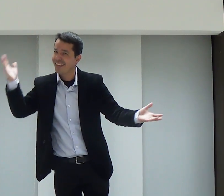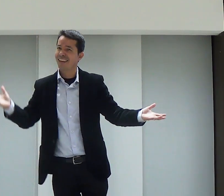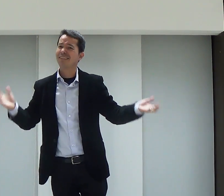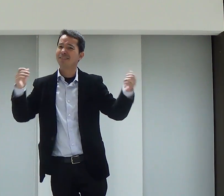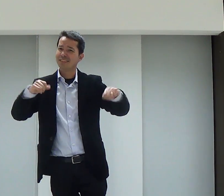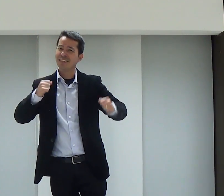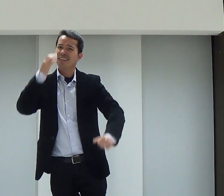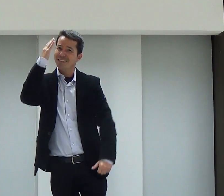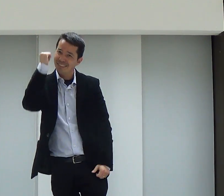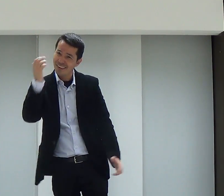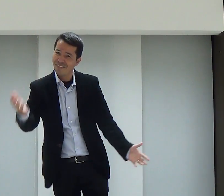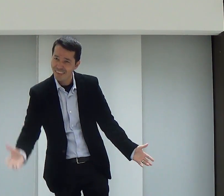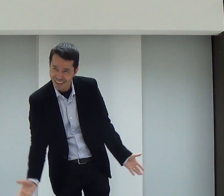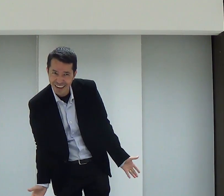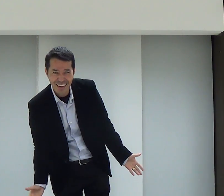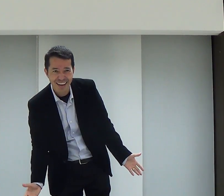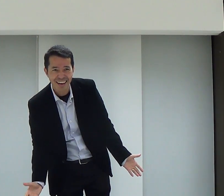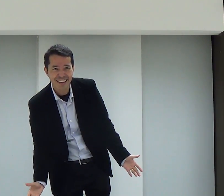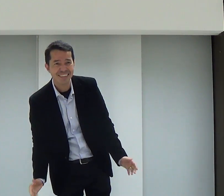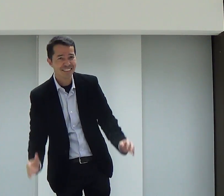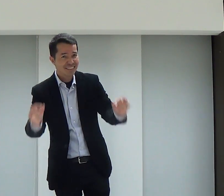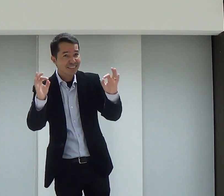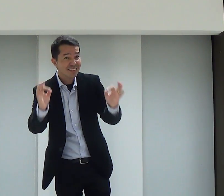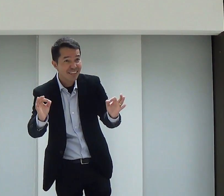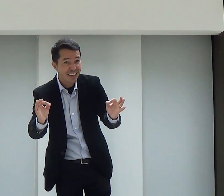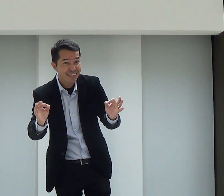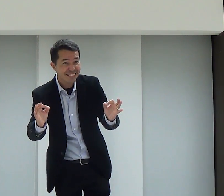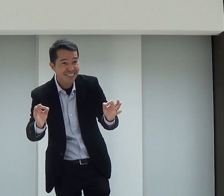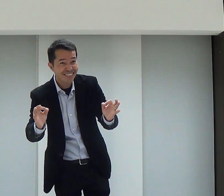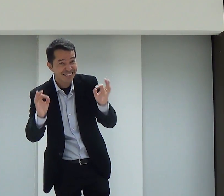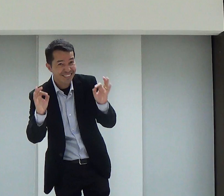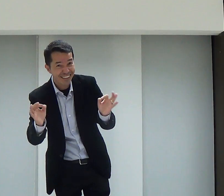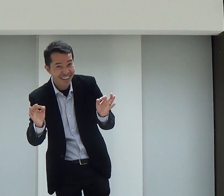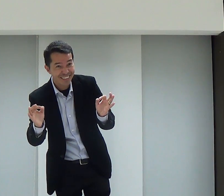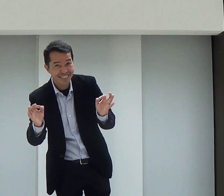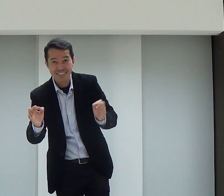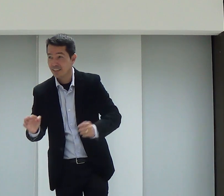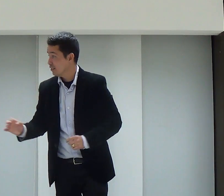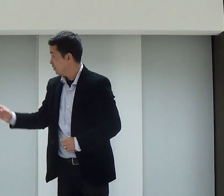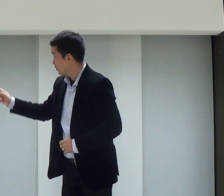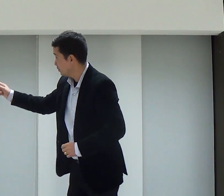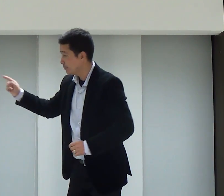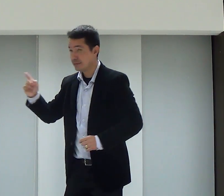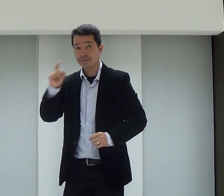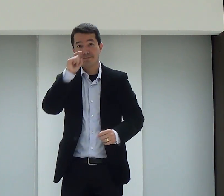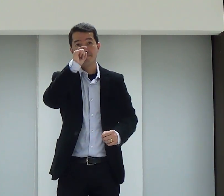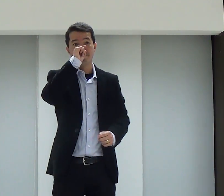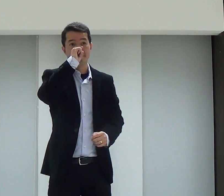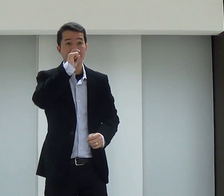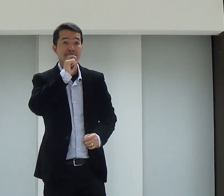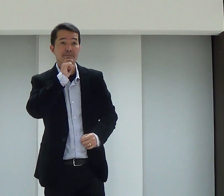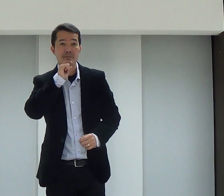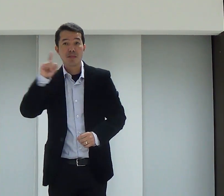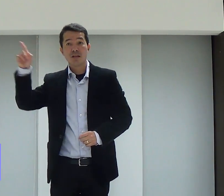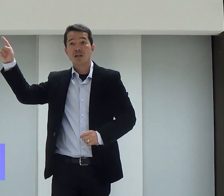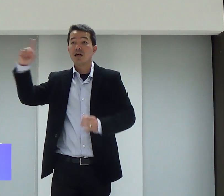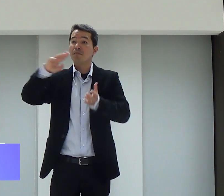história. Vocês estão entendendo? Agora, vocês sabem, certo? Ok? Então, o Valdecir,